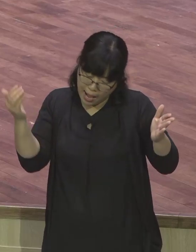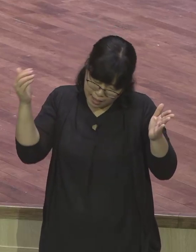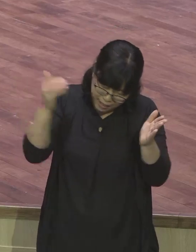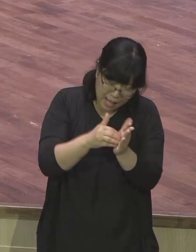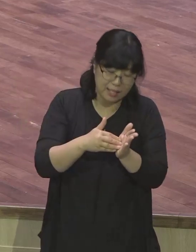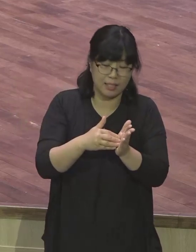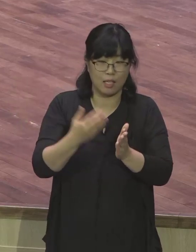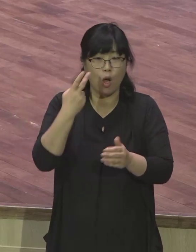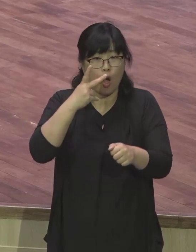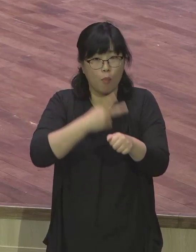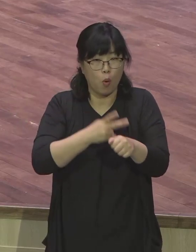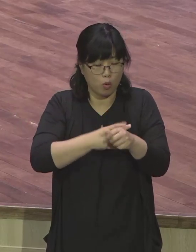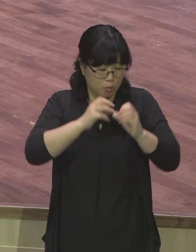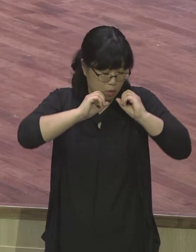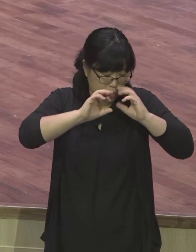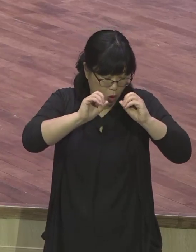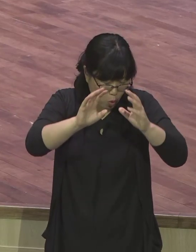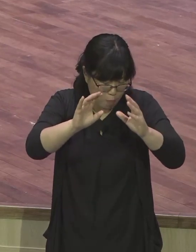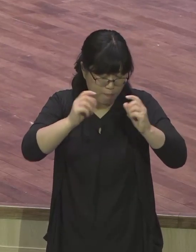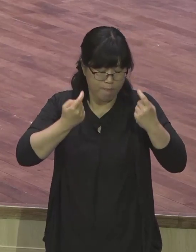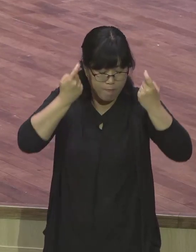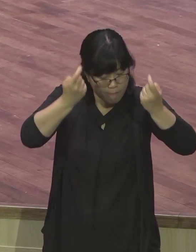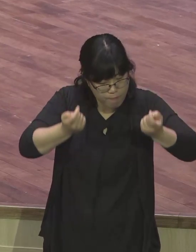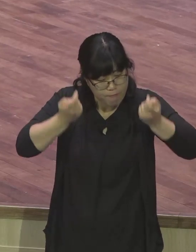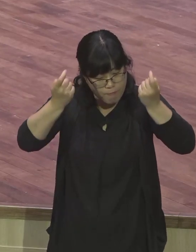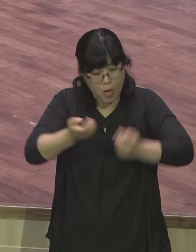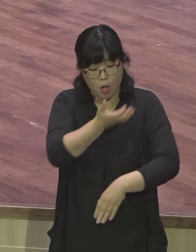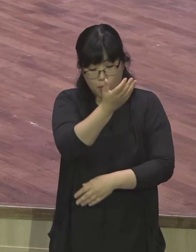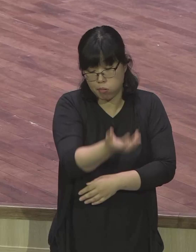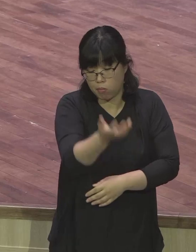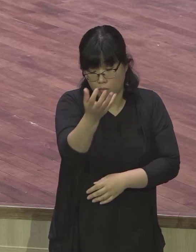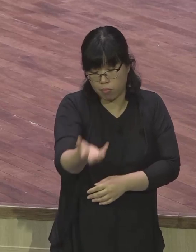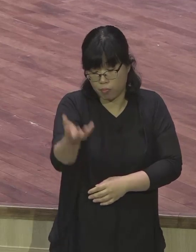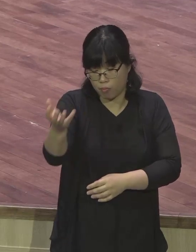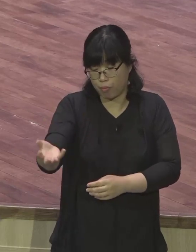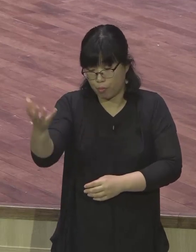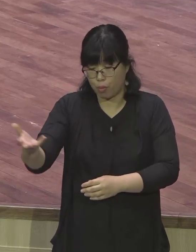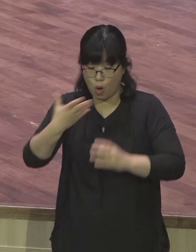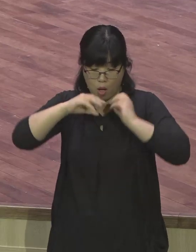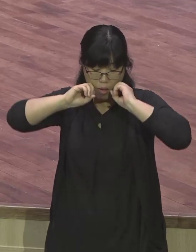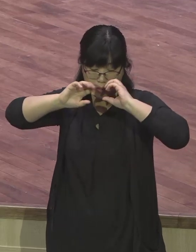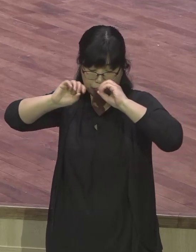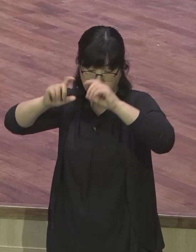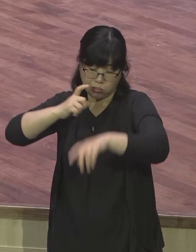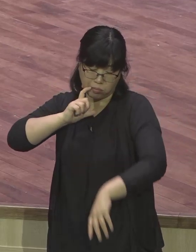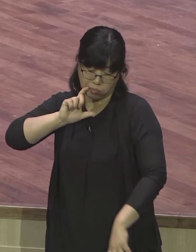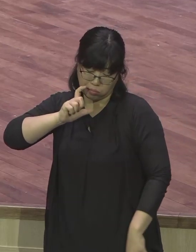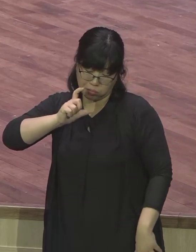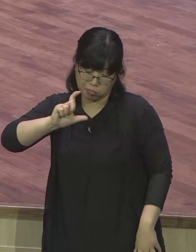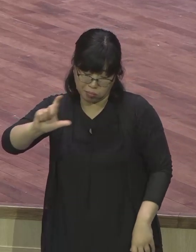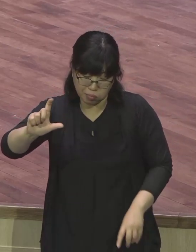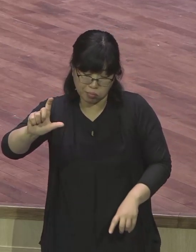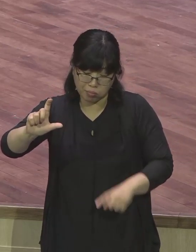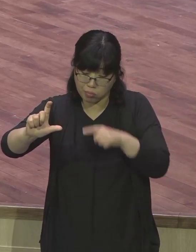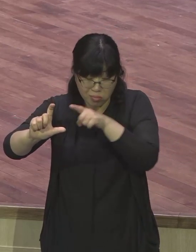성교를 할 수 있었던 것은 바울의 마음속에 하나님께서 주신 사명이 있었기 때문인 것입니다